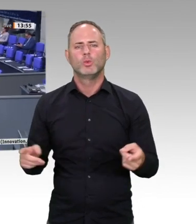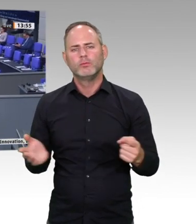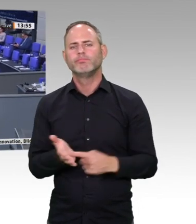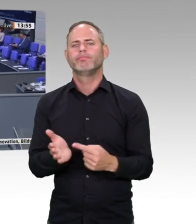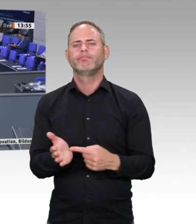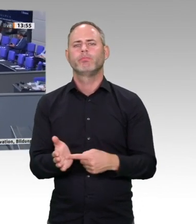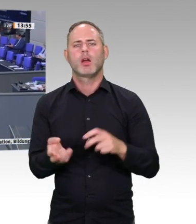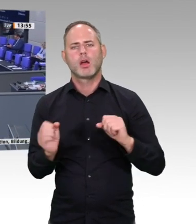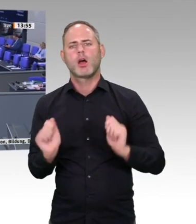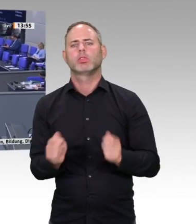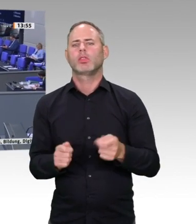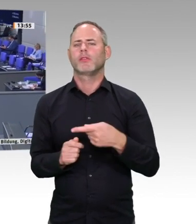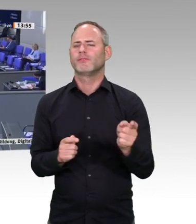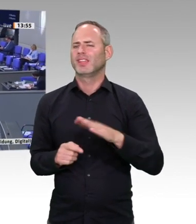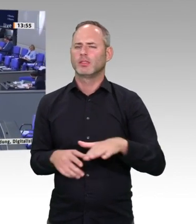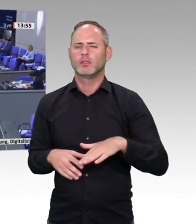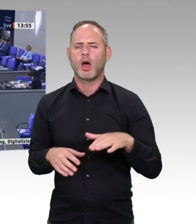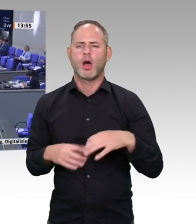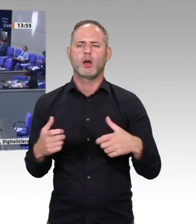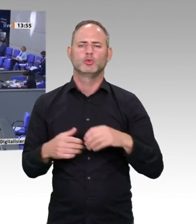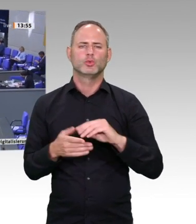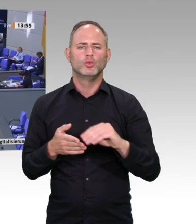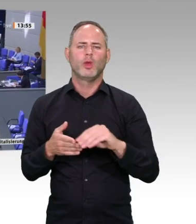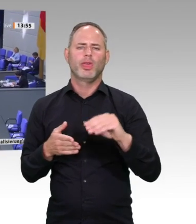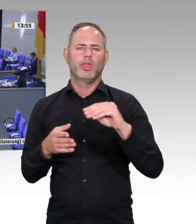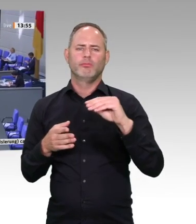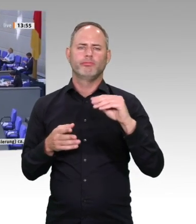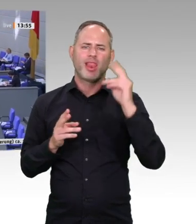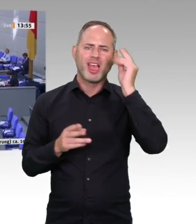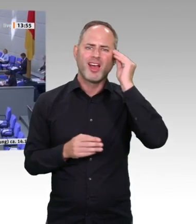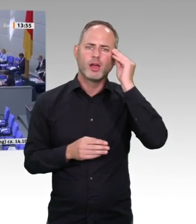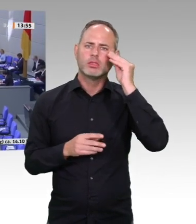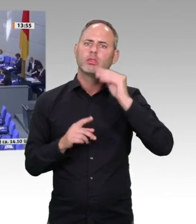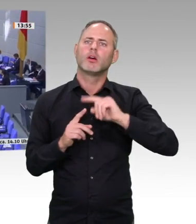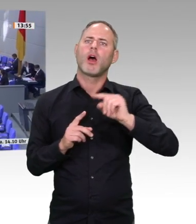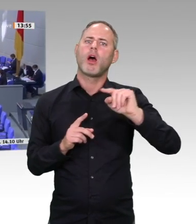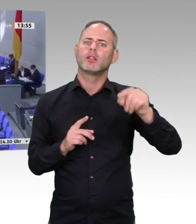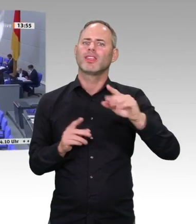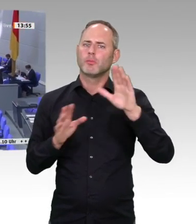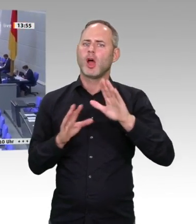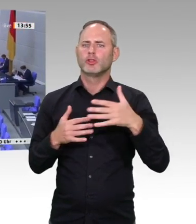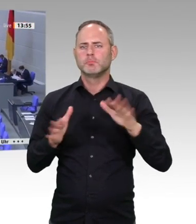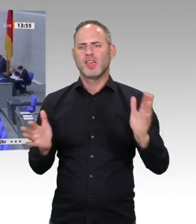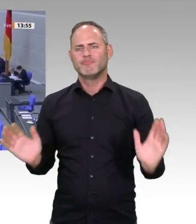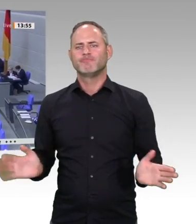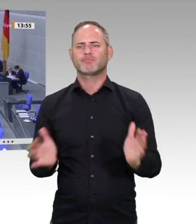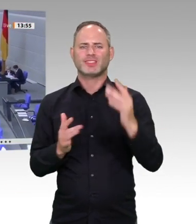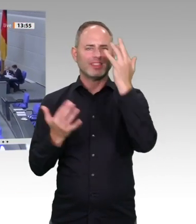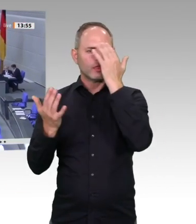Herr Präsident! Liebe Kolleginnen und Kollegen! Ich möchte zu Beginn der Rede der Sibylle Benning mal ganz herzlich danken. Sie hat nämlich in der AG Bildung und